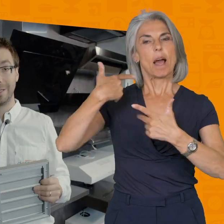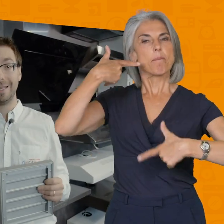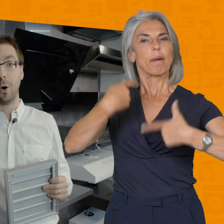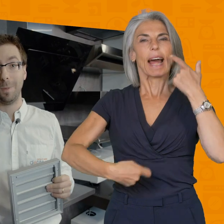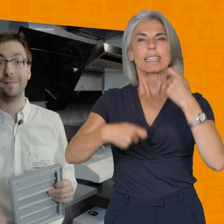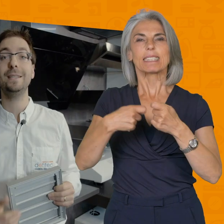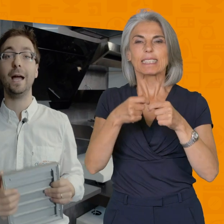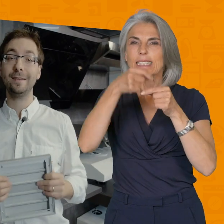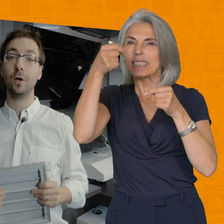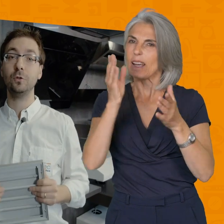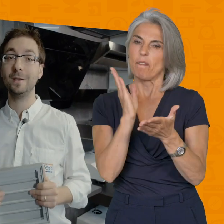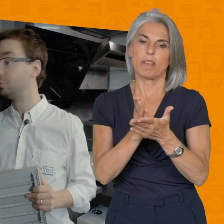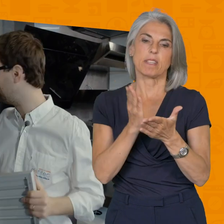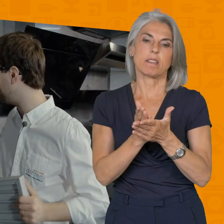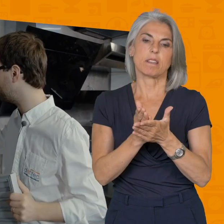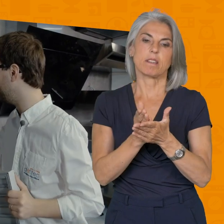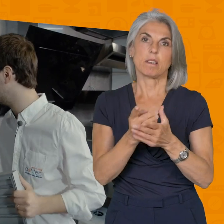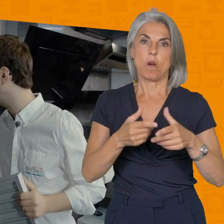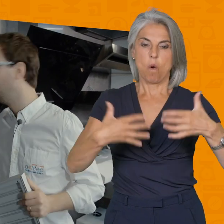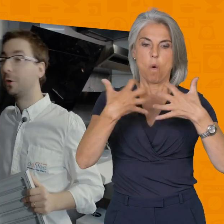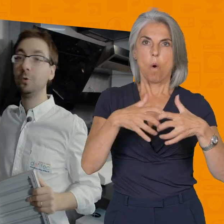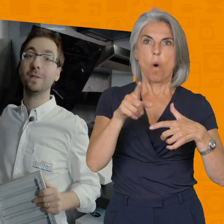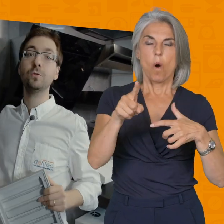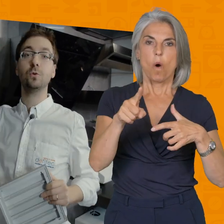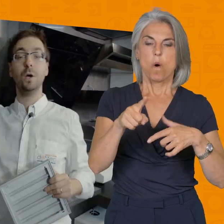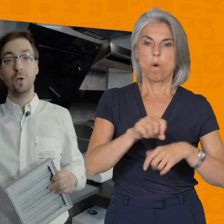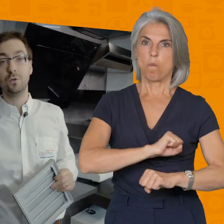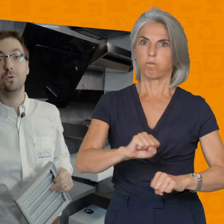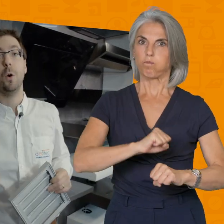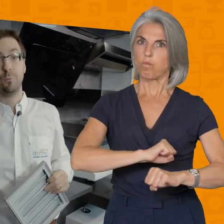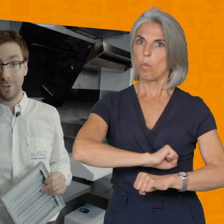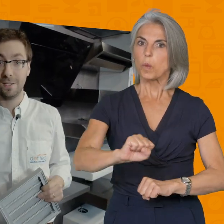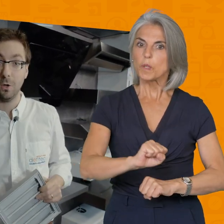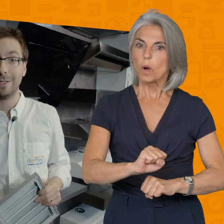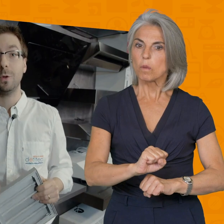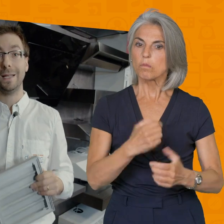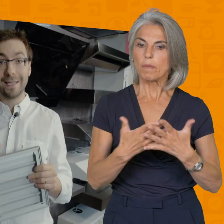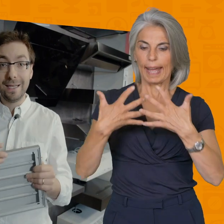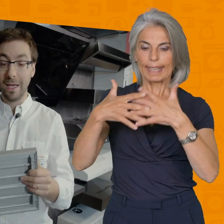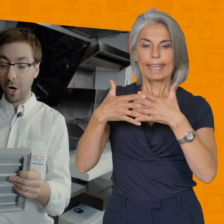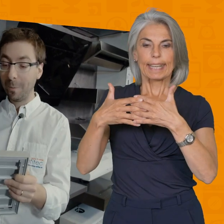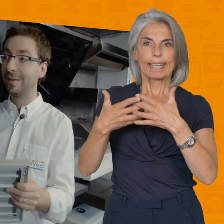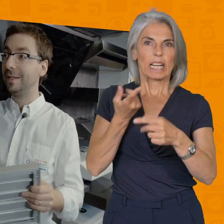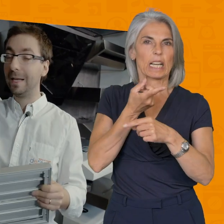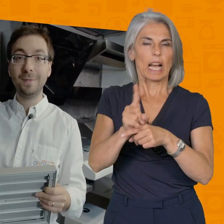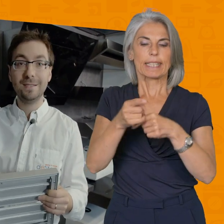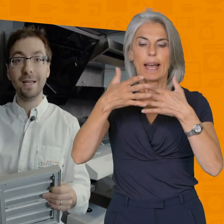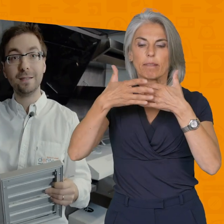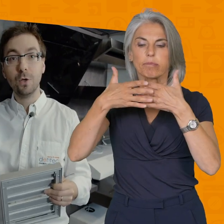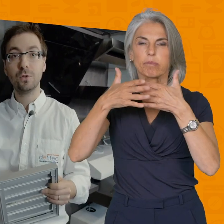grilles en plastique à l'extérieur d'une maison tout d'abord parce que les hôtes que nous plaçons sont souvent puissantes et donc les grilles en plastique les petites ailettes se